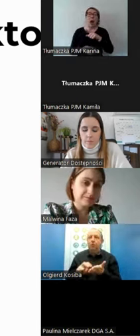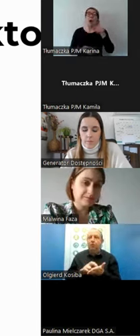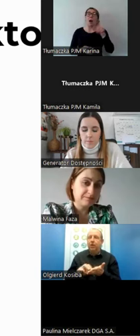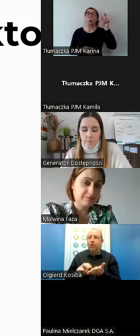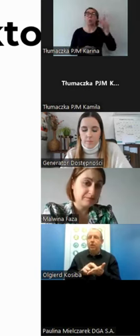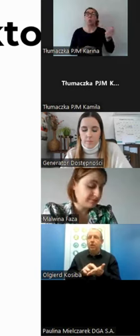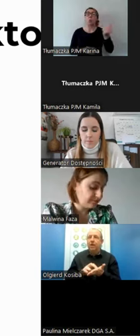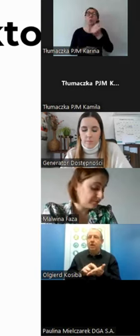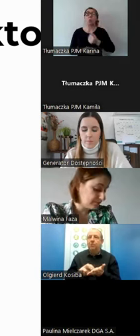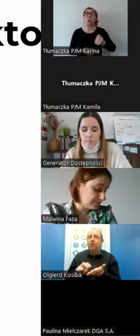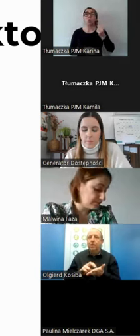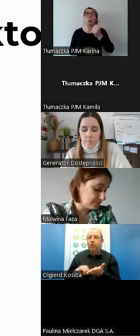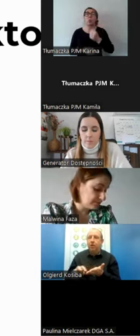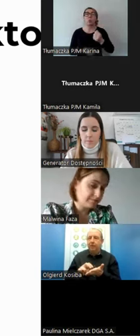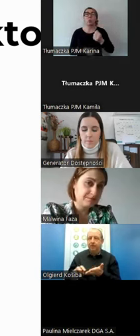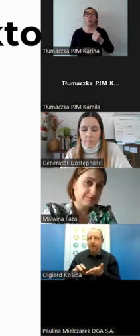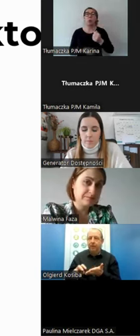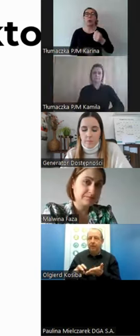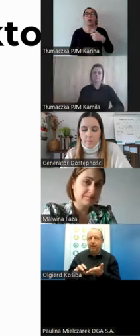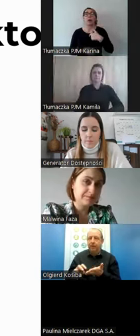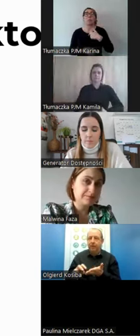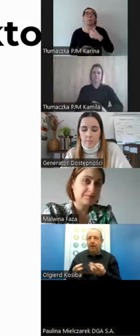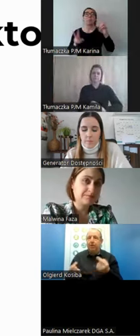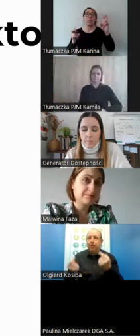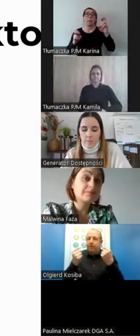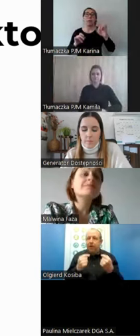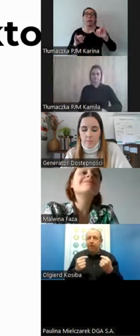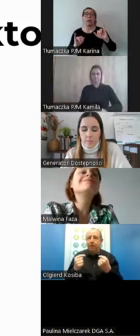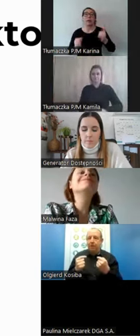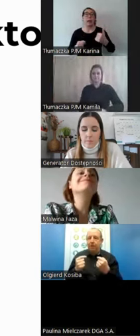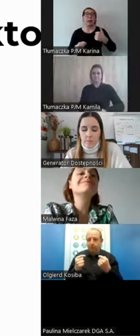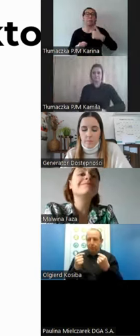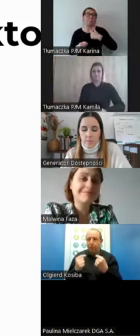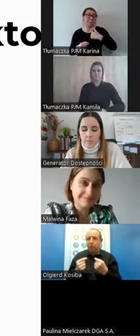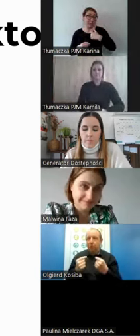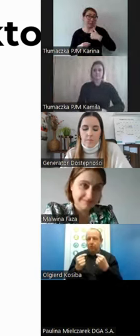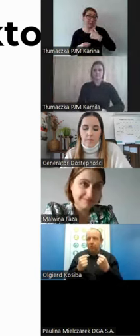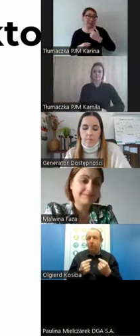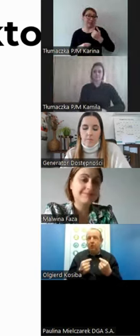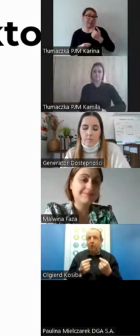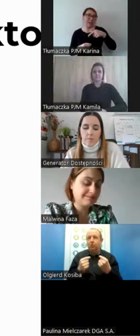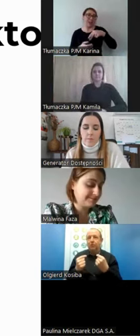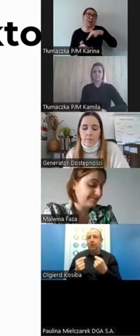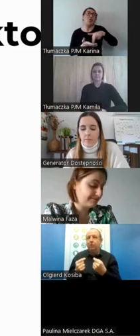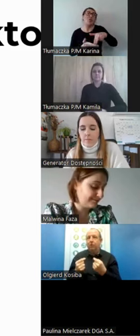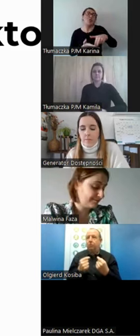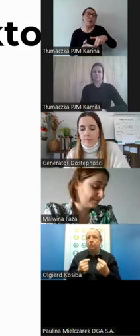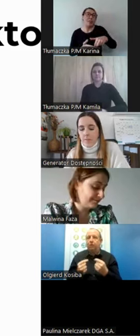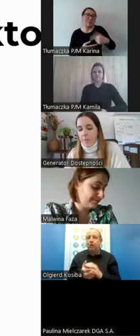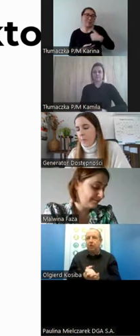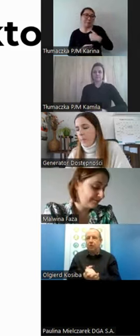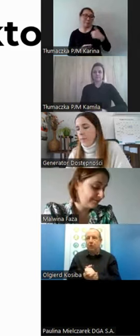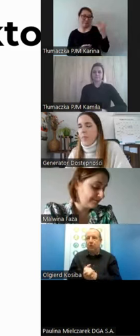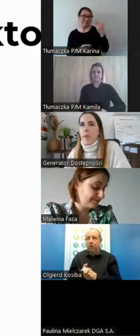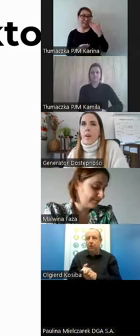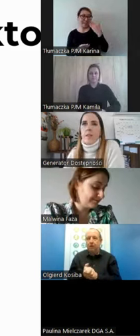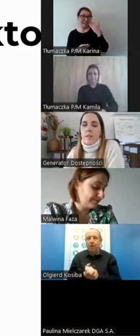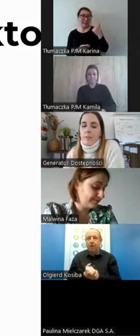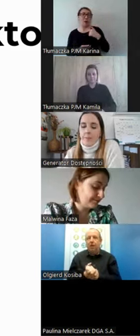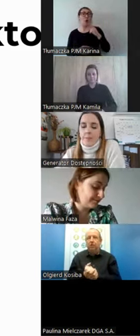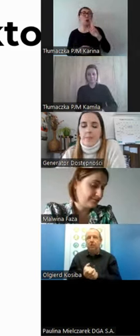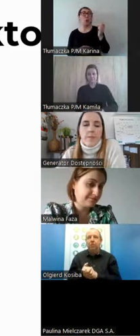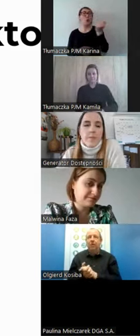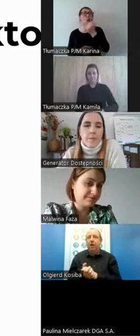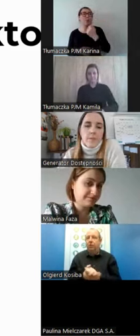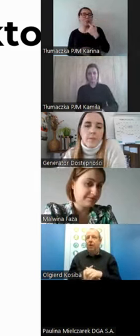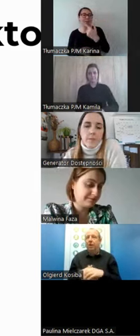znaku w kontekście jak mi idzie. I my wiemy z punktów osób używających polszczyzny,